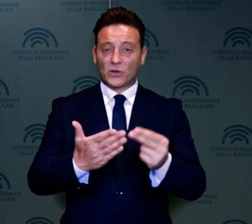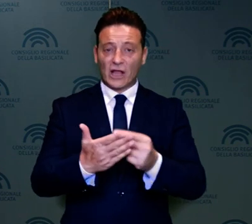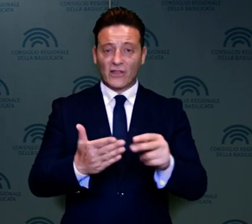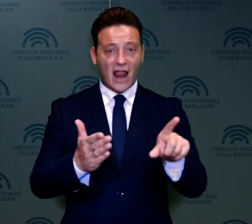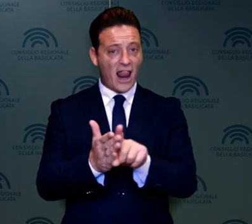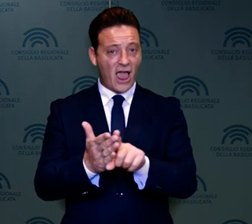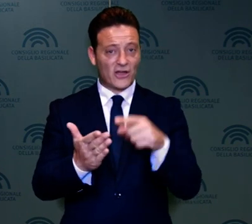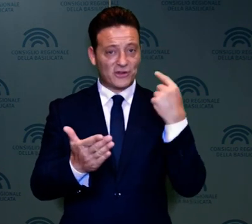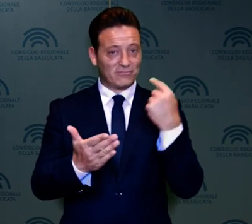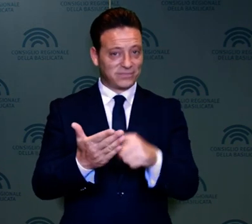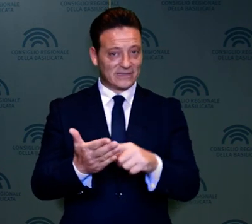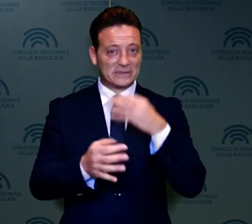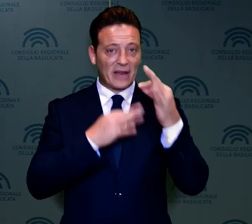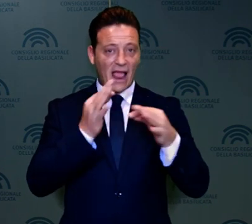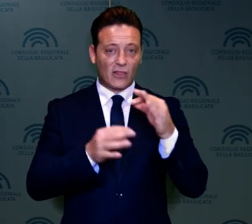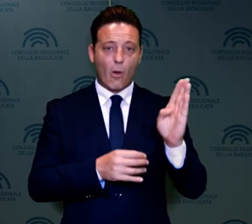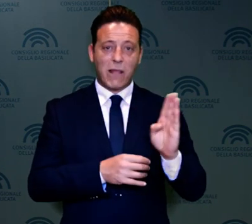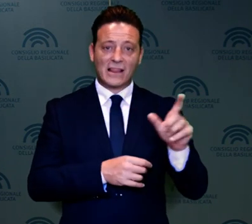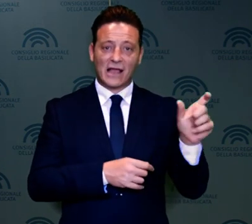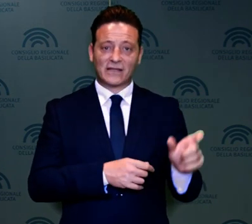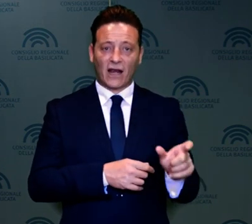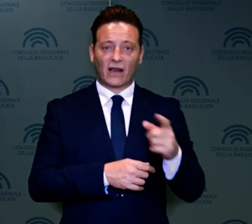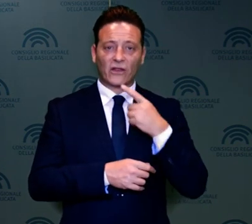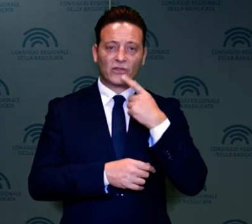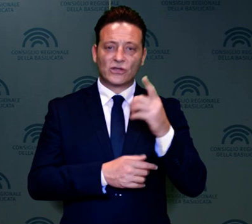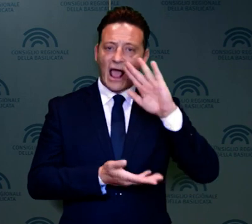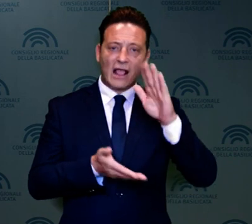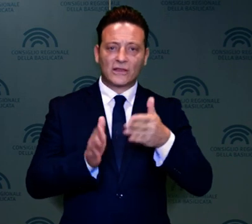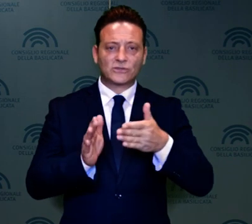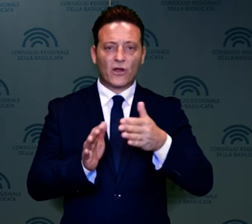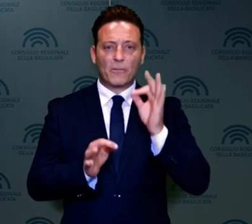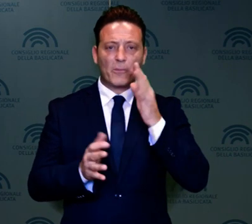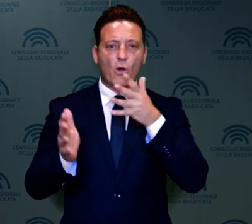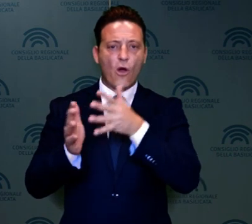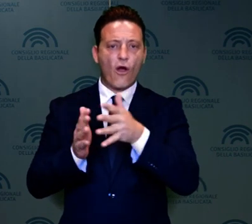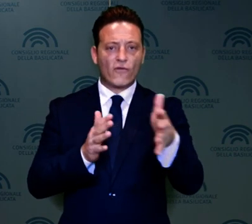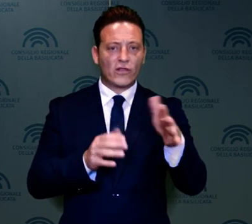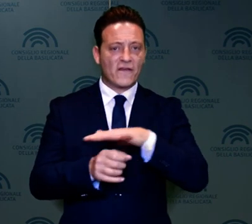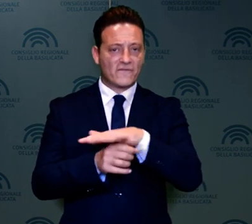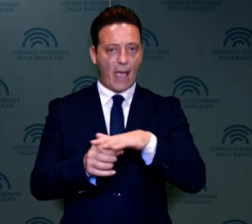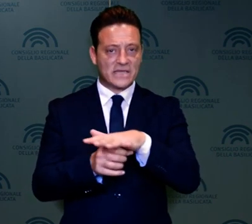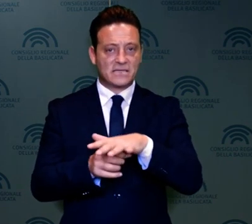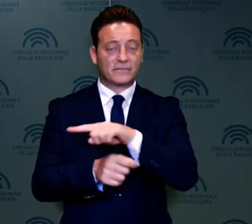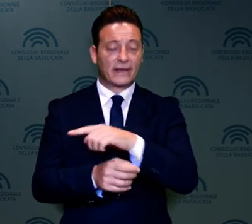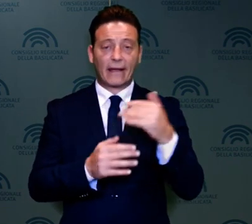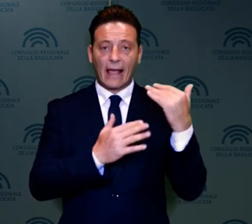legge, come ha spiegato Baldassarre, pone la sua attenzione anche nei confronti della famiglia che si fa carico dell